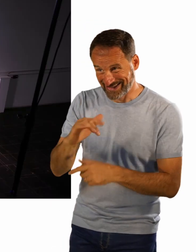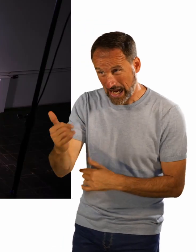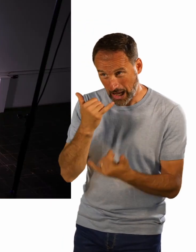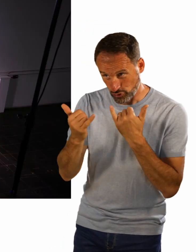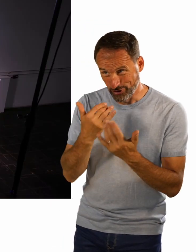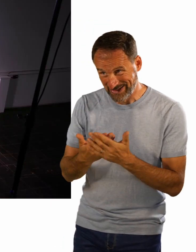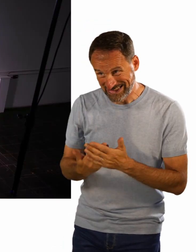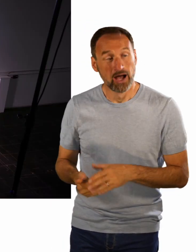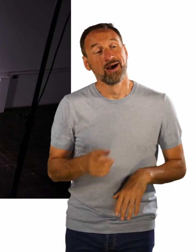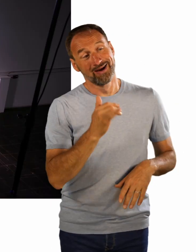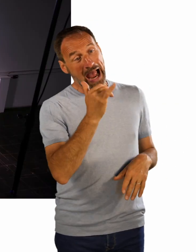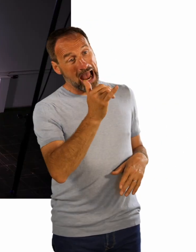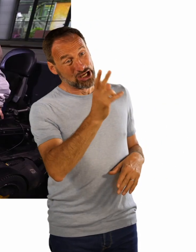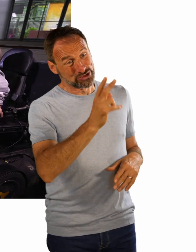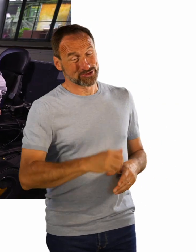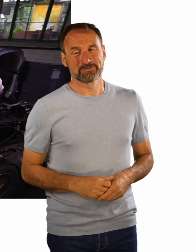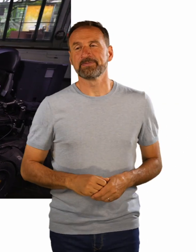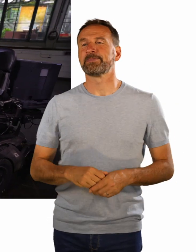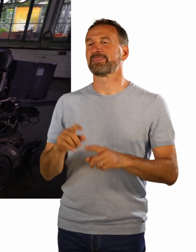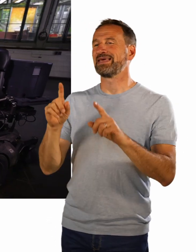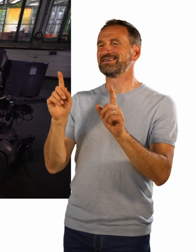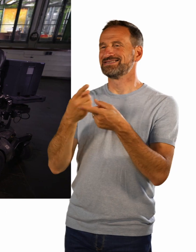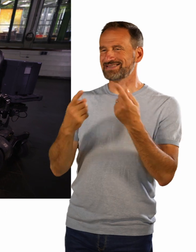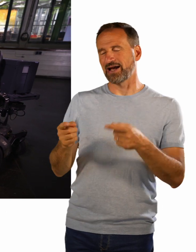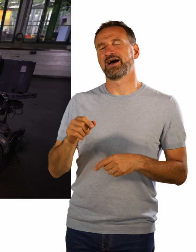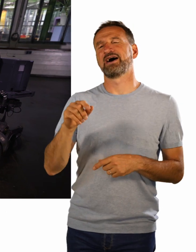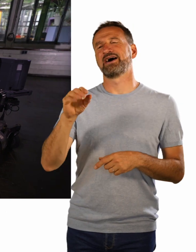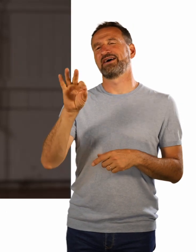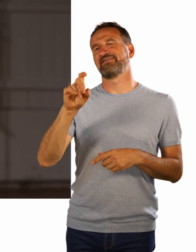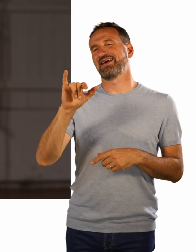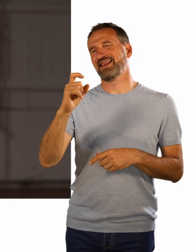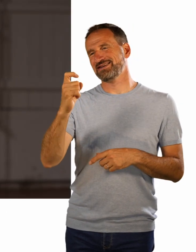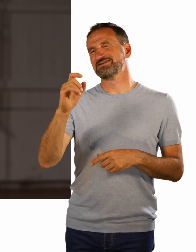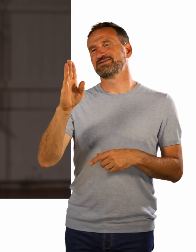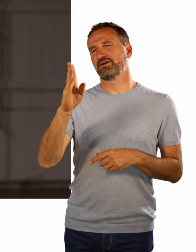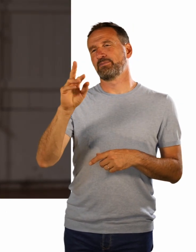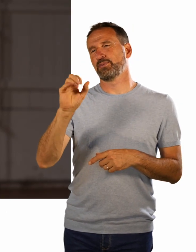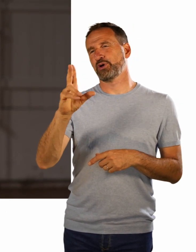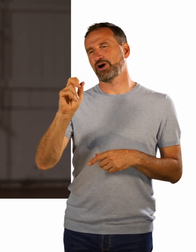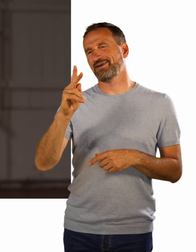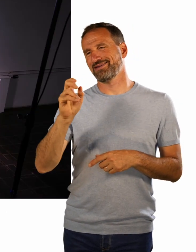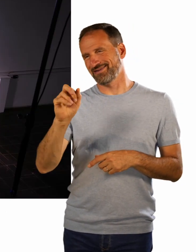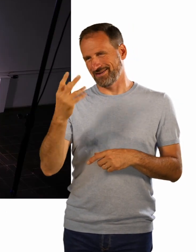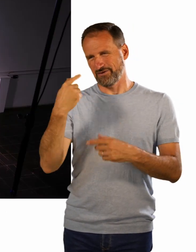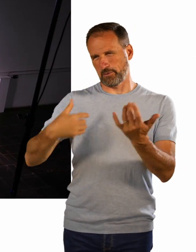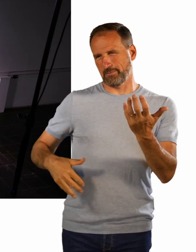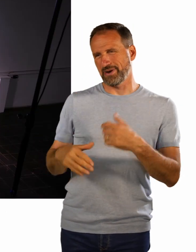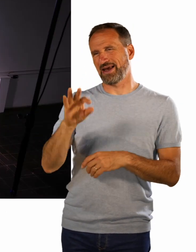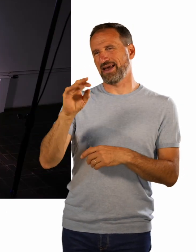Der Sänger Felix Brückner von der Band Feels, den kennst du vielleicht, der hat auch mit mir darüber gesprochen, dass